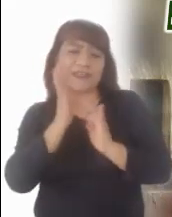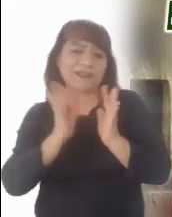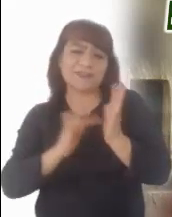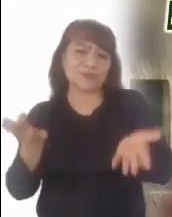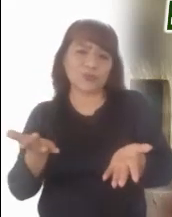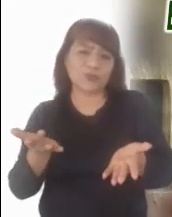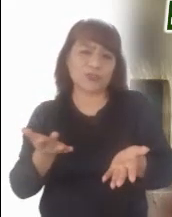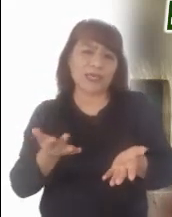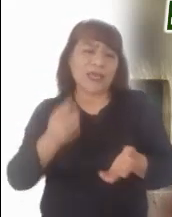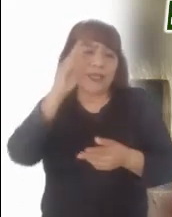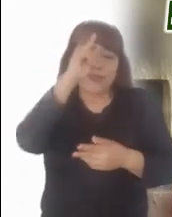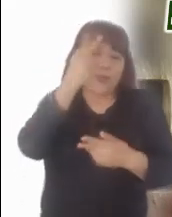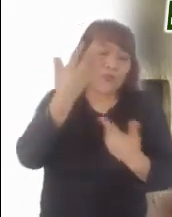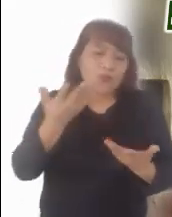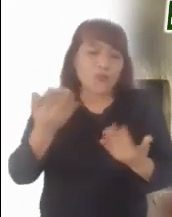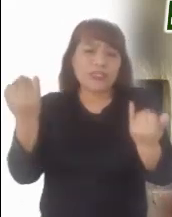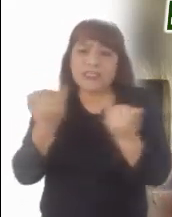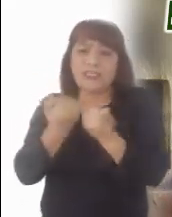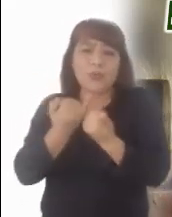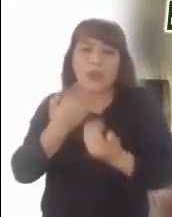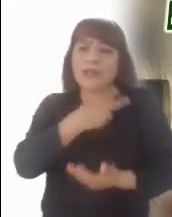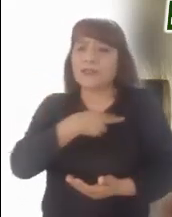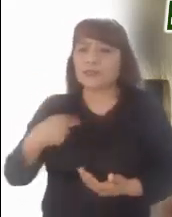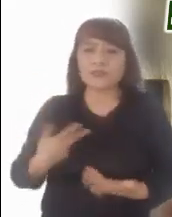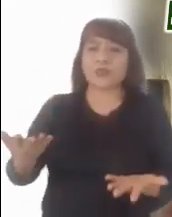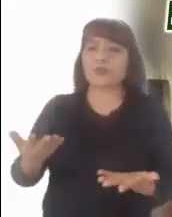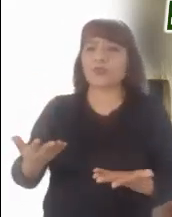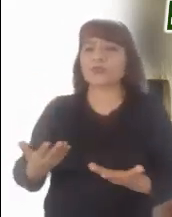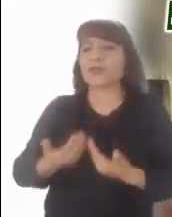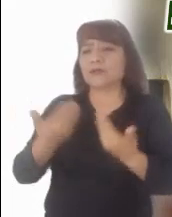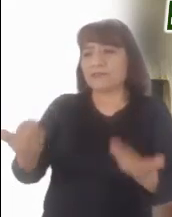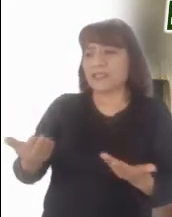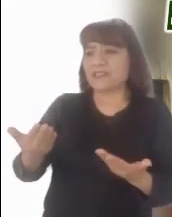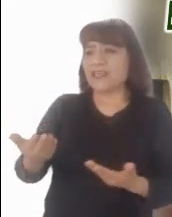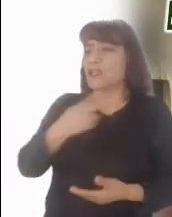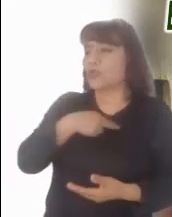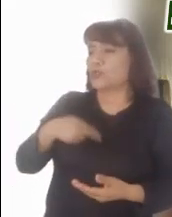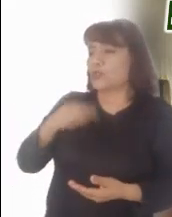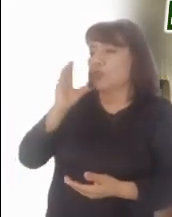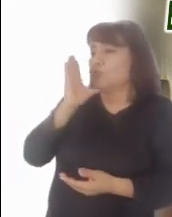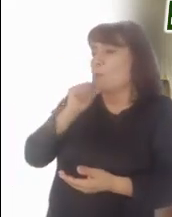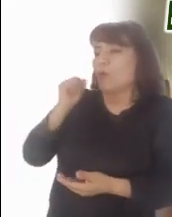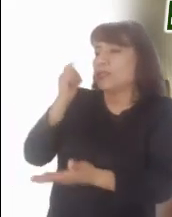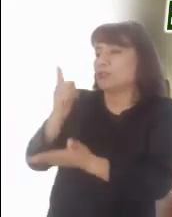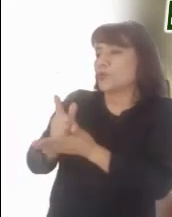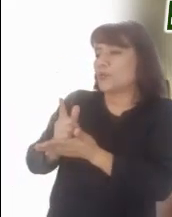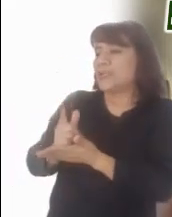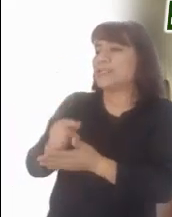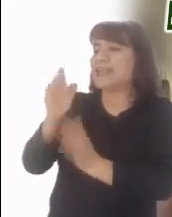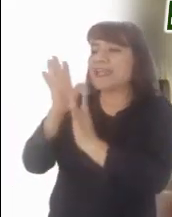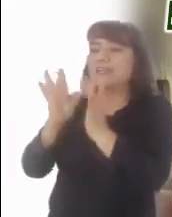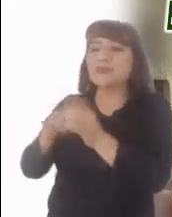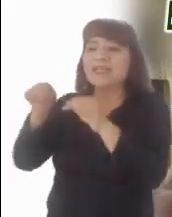apariencias de un hortelano. Así, en lo pequeño y cotidiano se esconde la señal de resucitado.